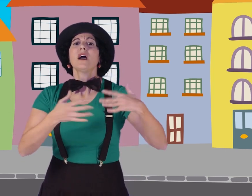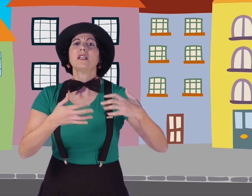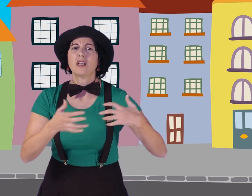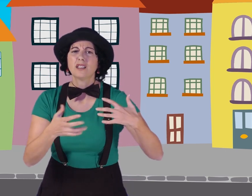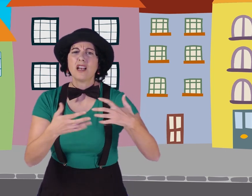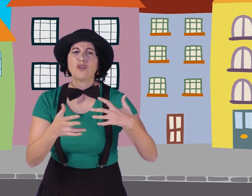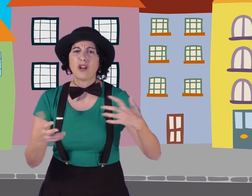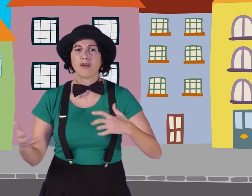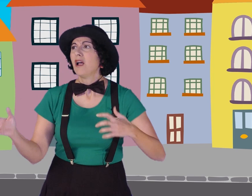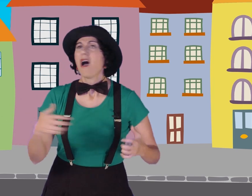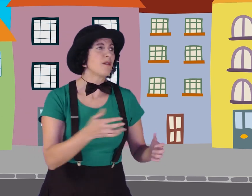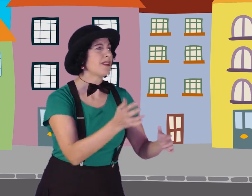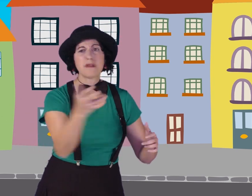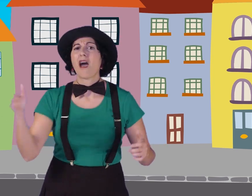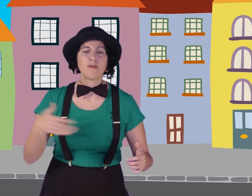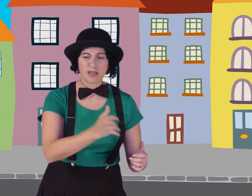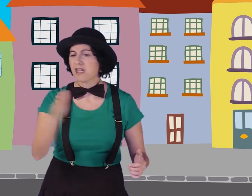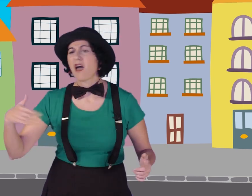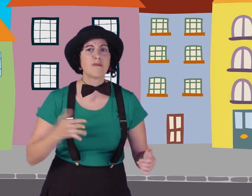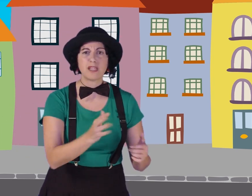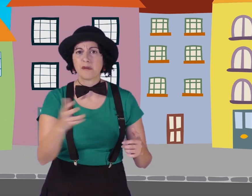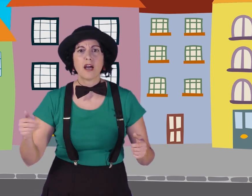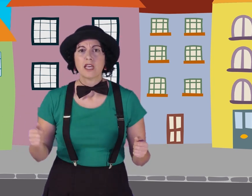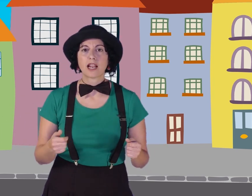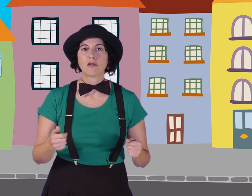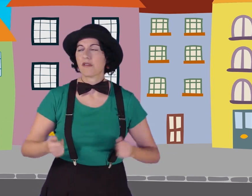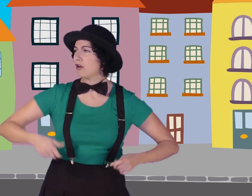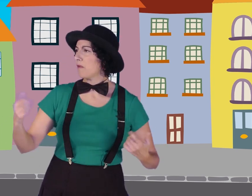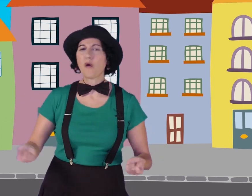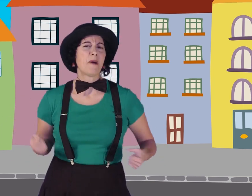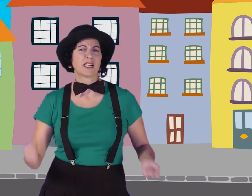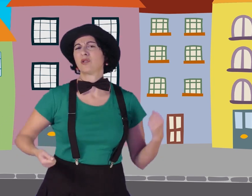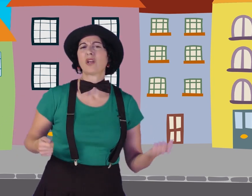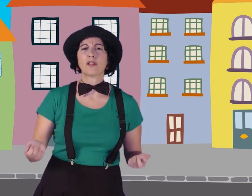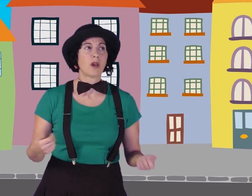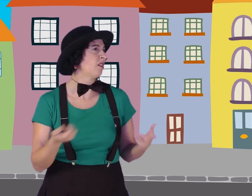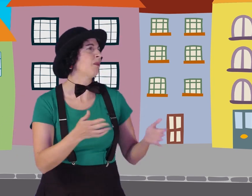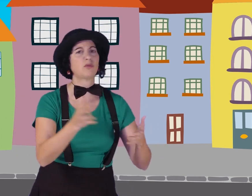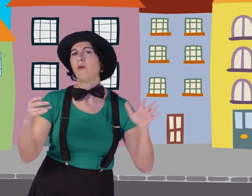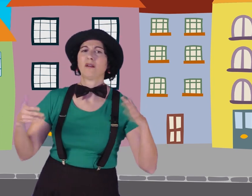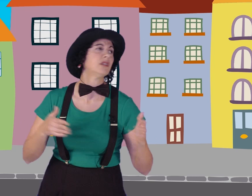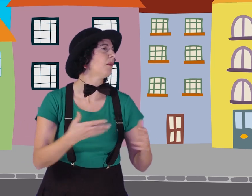Cae el pal del corazón. ¡Ay, madre mía! ¡Ay, madre mía! ¡Ay, madre mía! Y el ratón de ciudad. No te preocupes, que esto es aventuras y aventuras y aventuras.